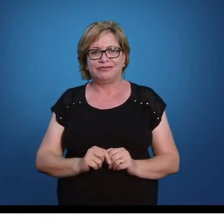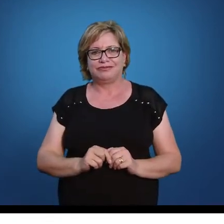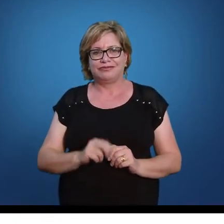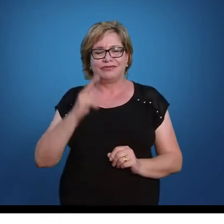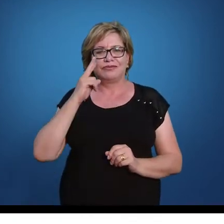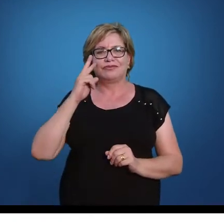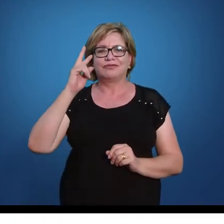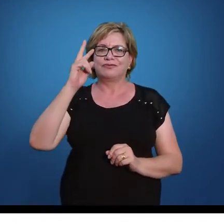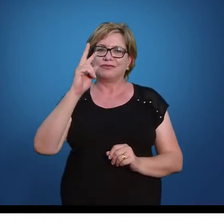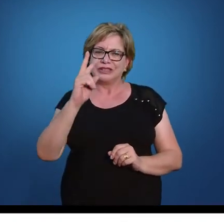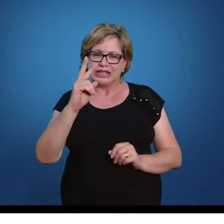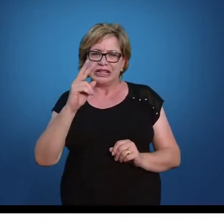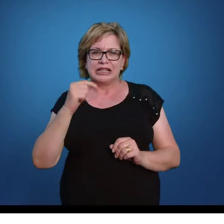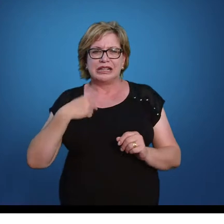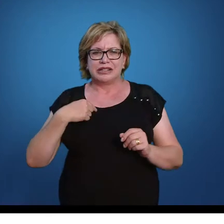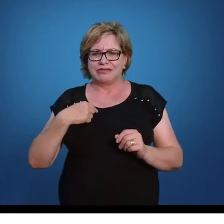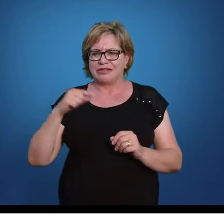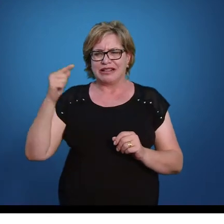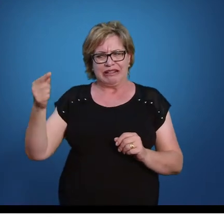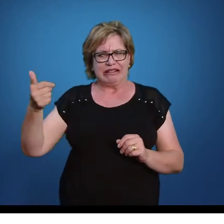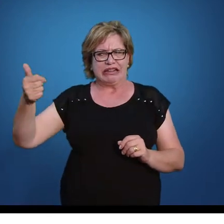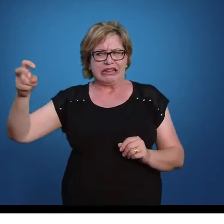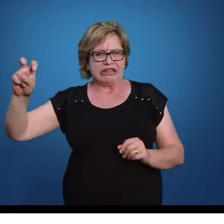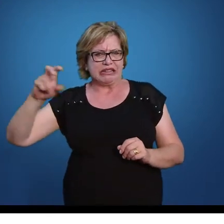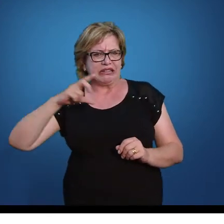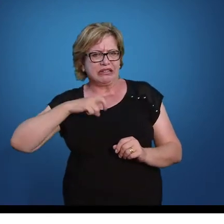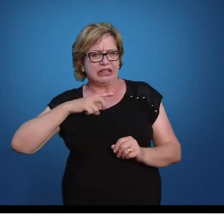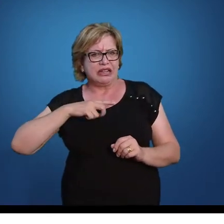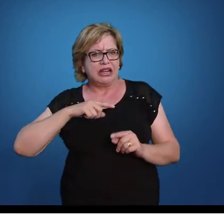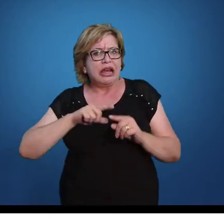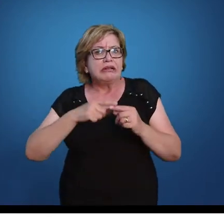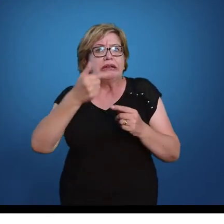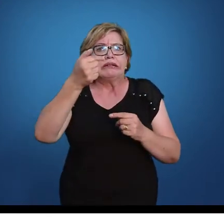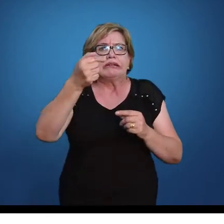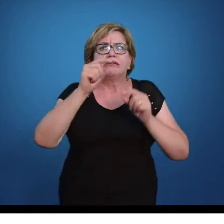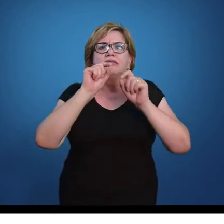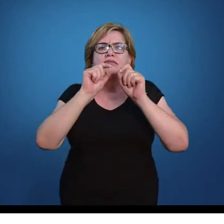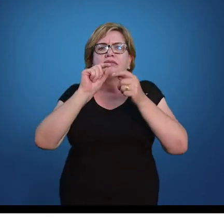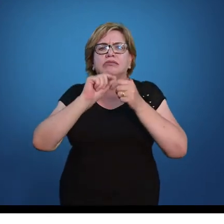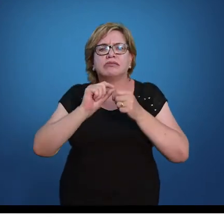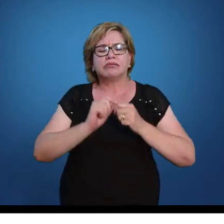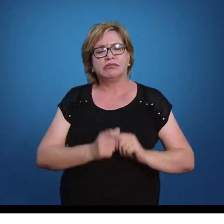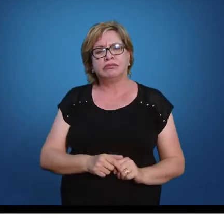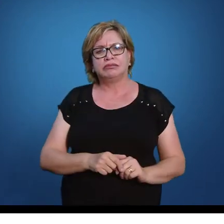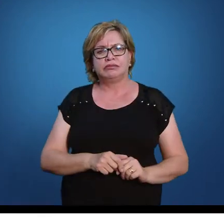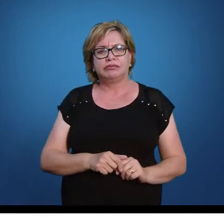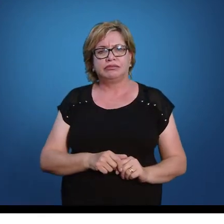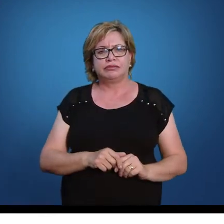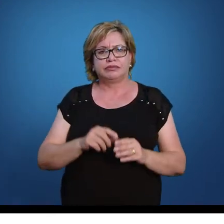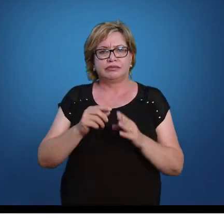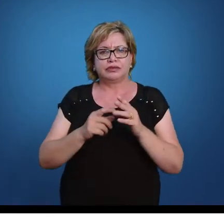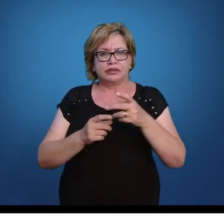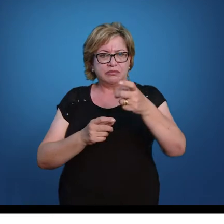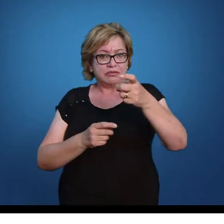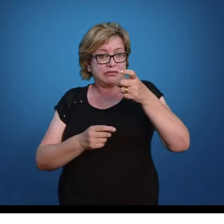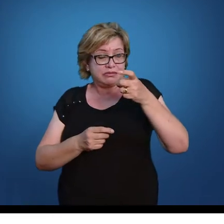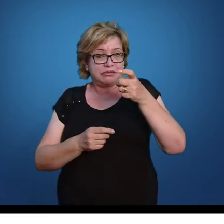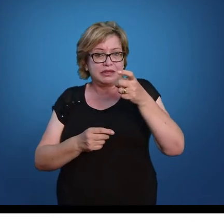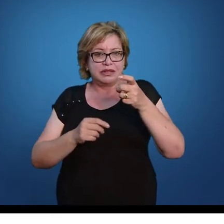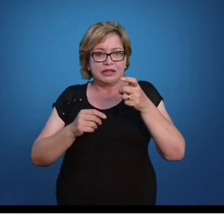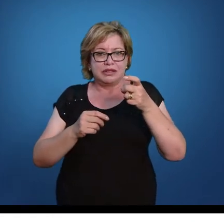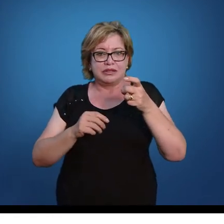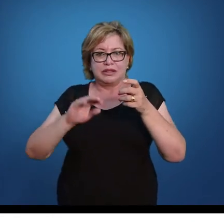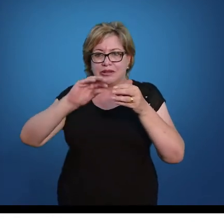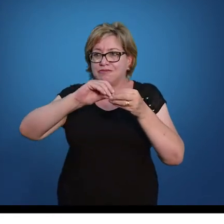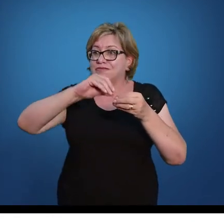Olhando aqui, eu já tenho 15. mas e esse 7? O que fazer com esse 7? Isolar a variável é